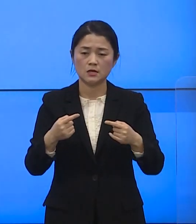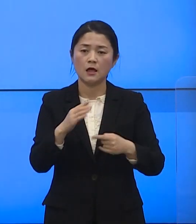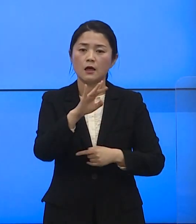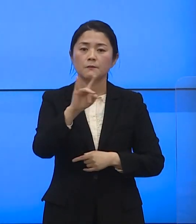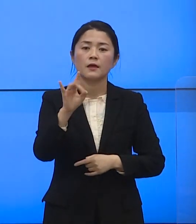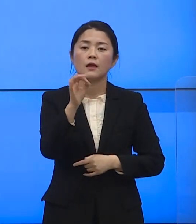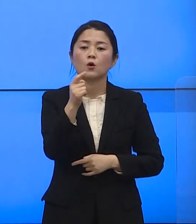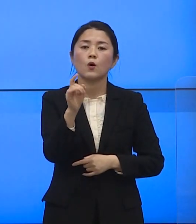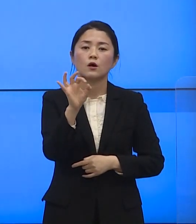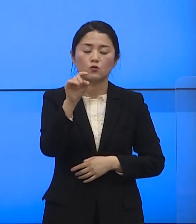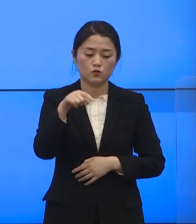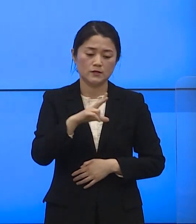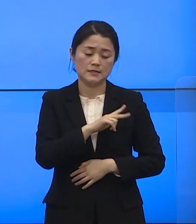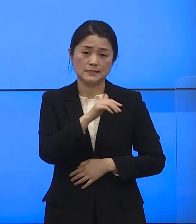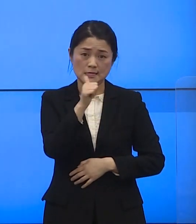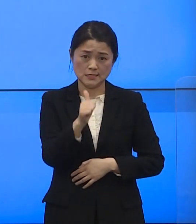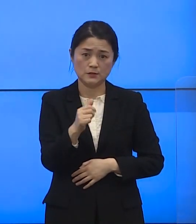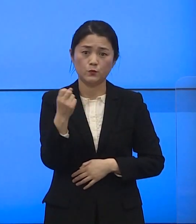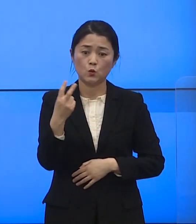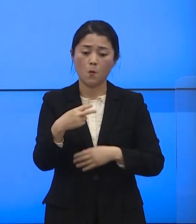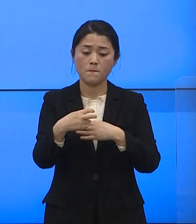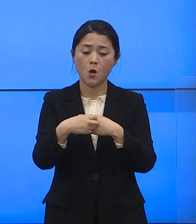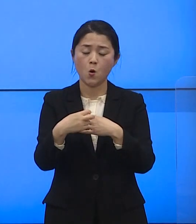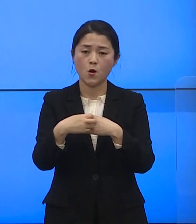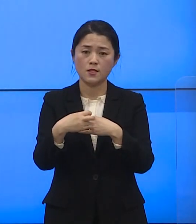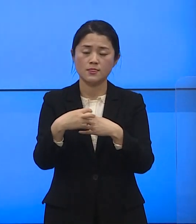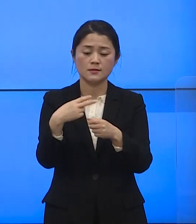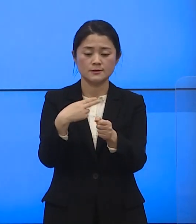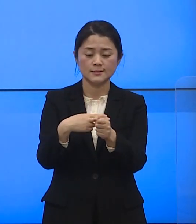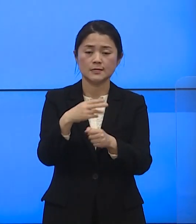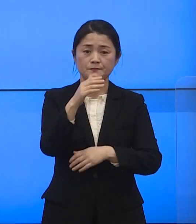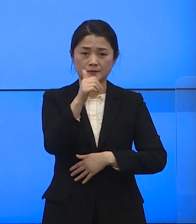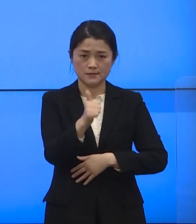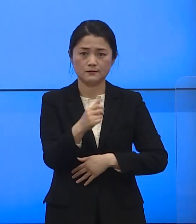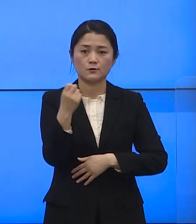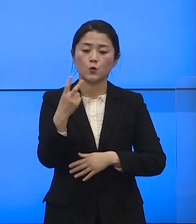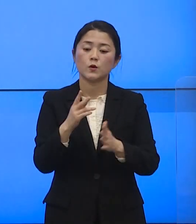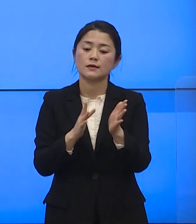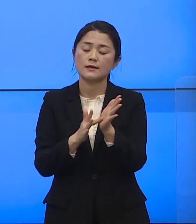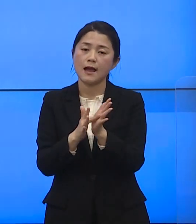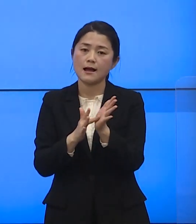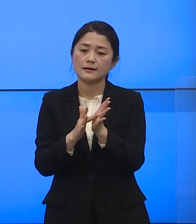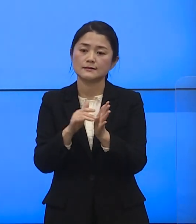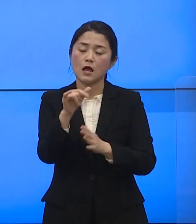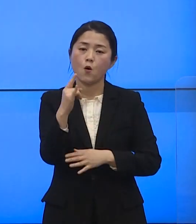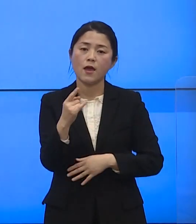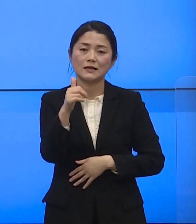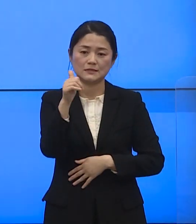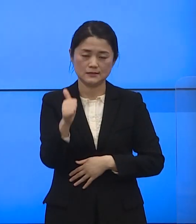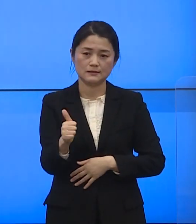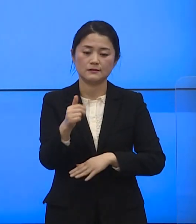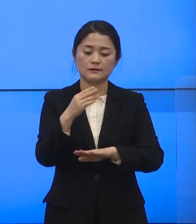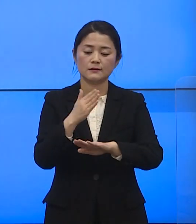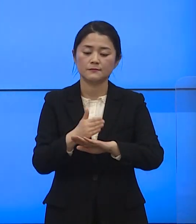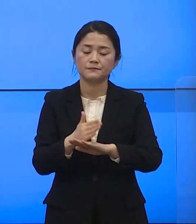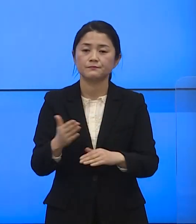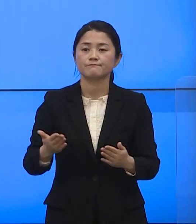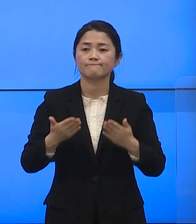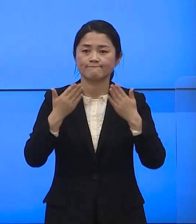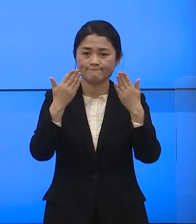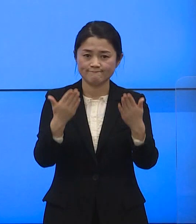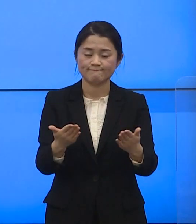백앙우 의장님 석한주 의사회 회장님 양원철 약사회 회장님께 감사드리며